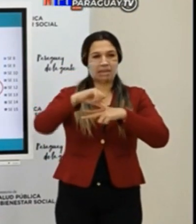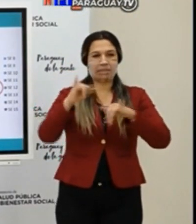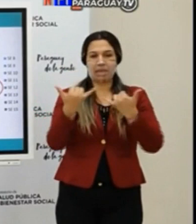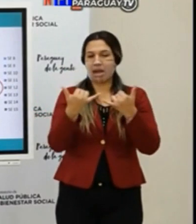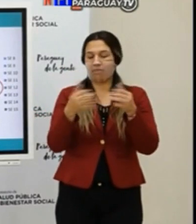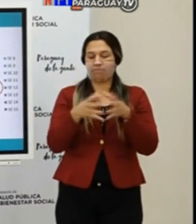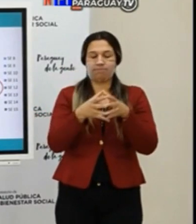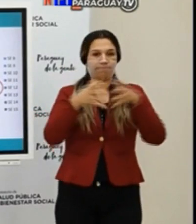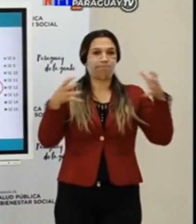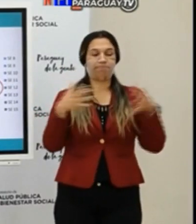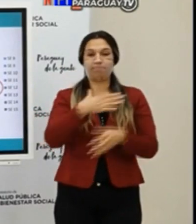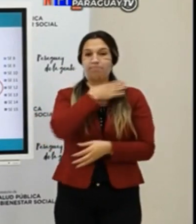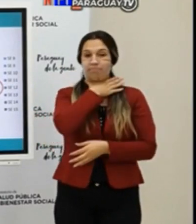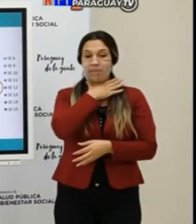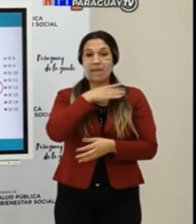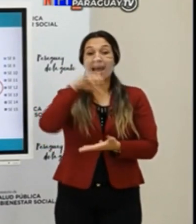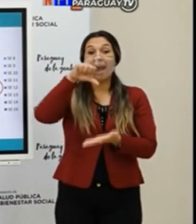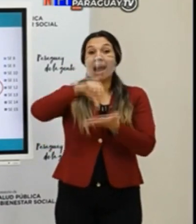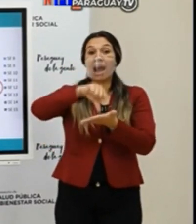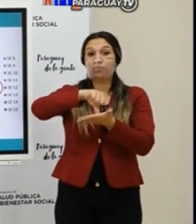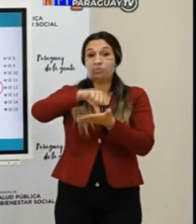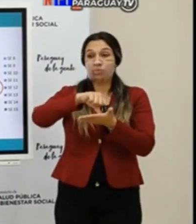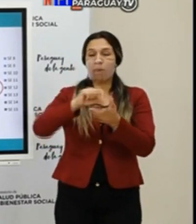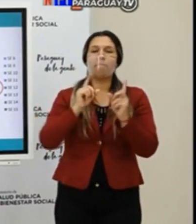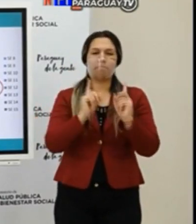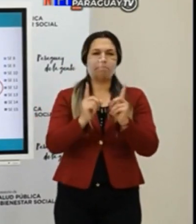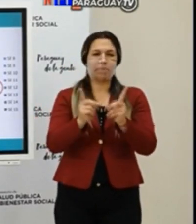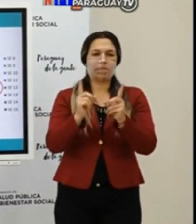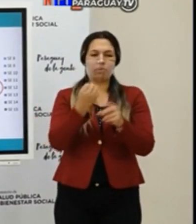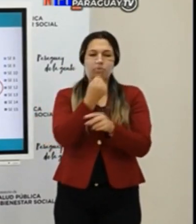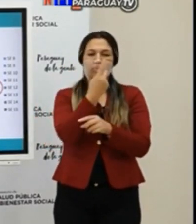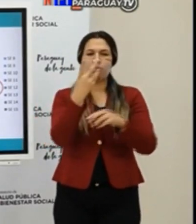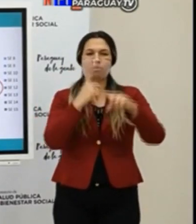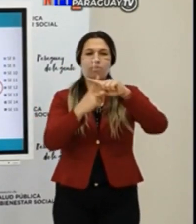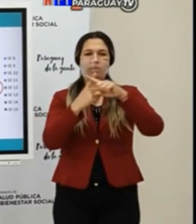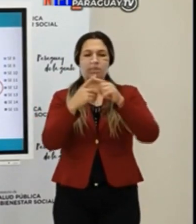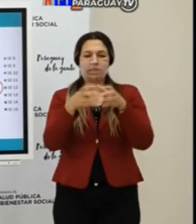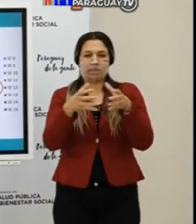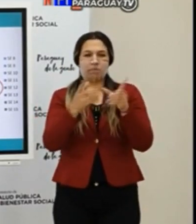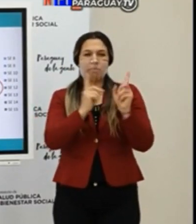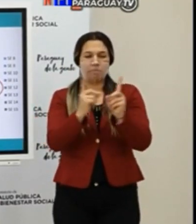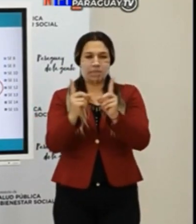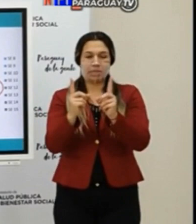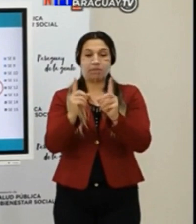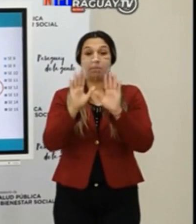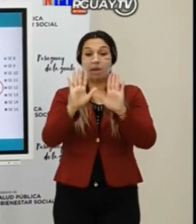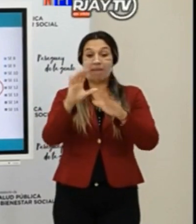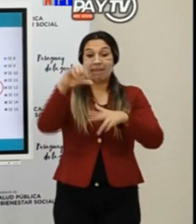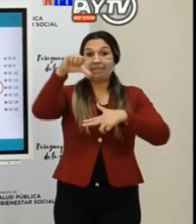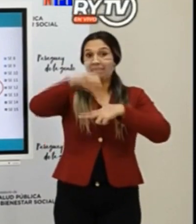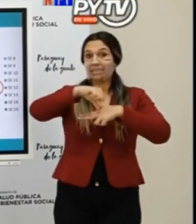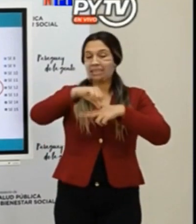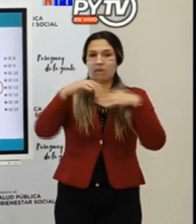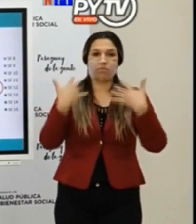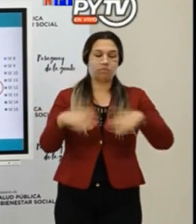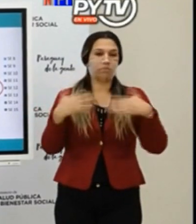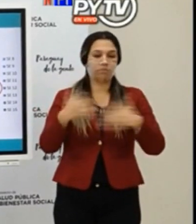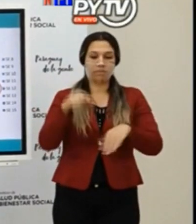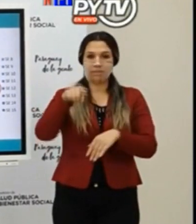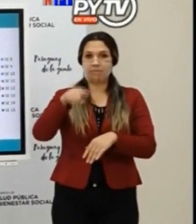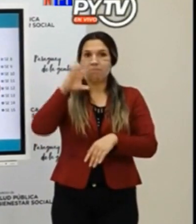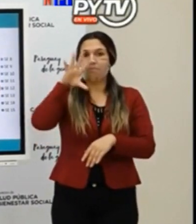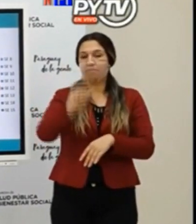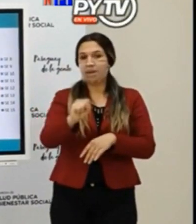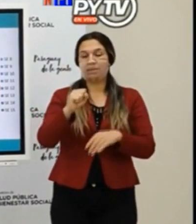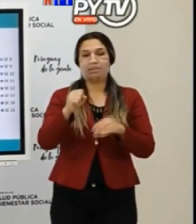¿Sí? A Asunción sí se mantiene en una meseta, un ligero descenso del número de casos, pero el Central, que es probablemente que es